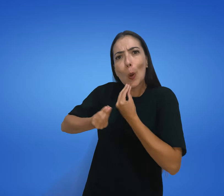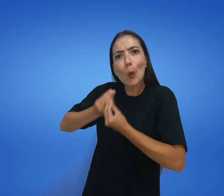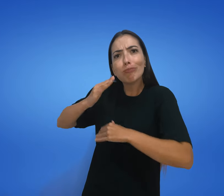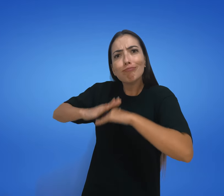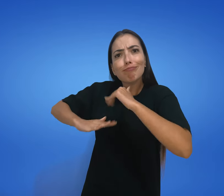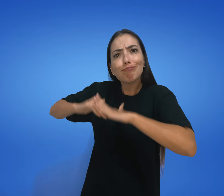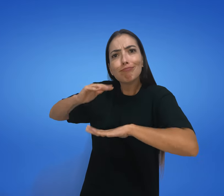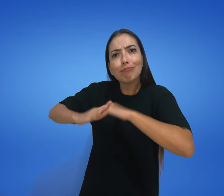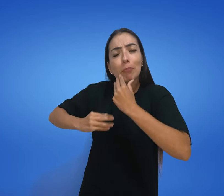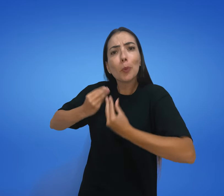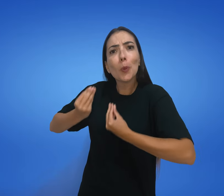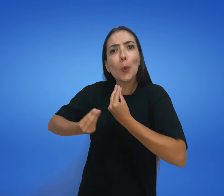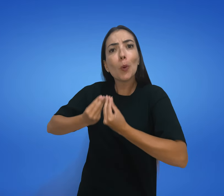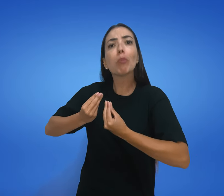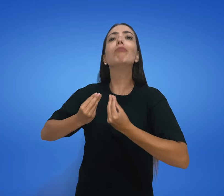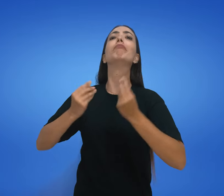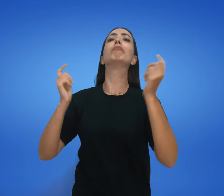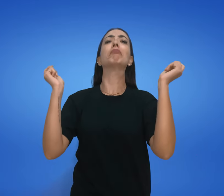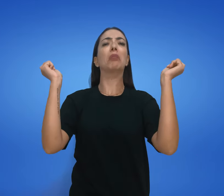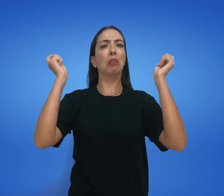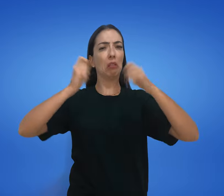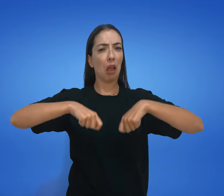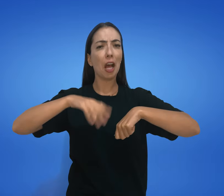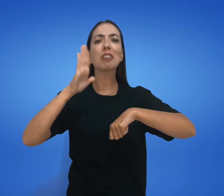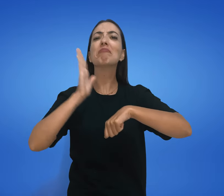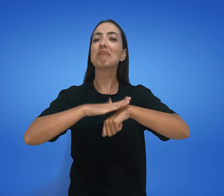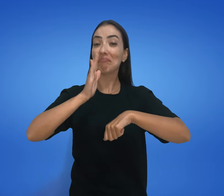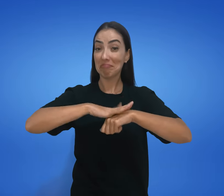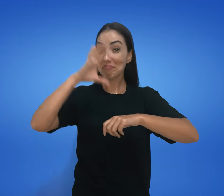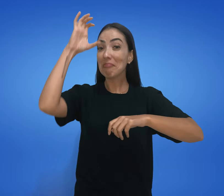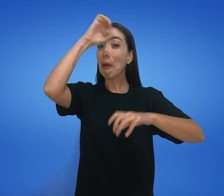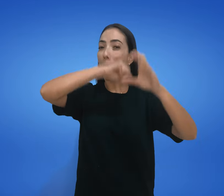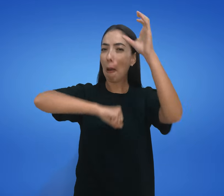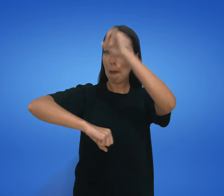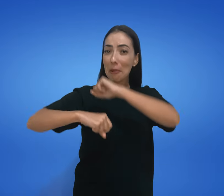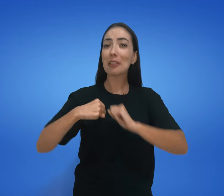saiba que você é capaz de aprender a língua de sinais sim.